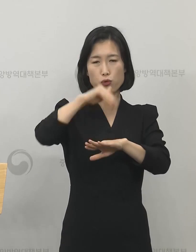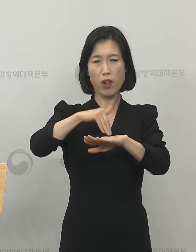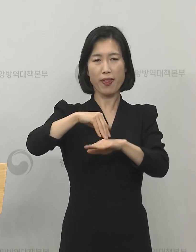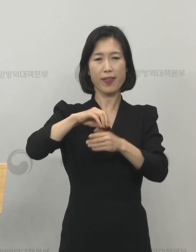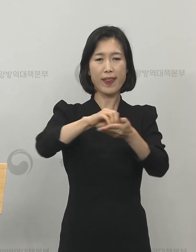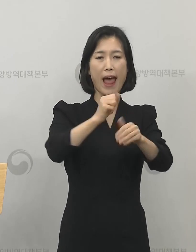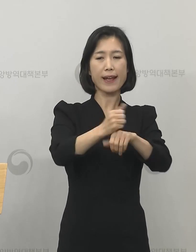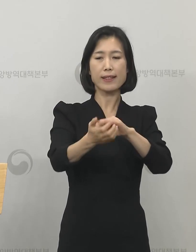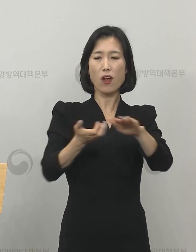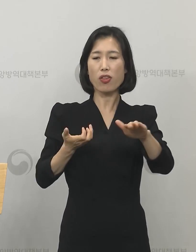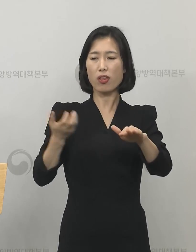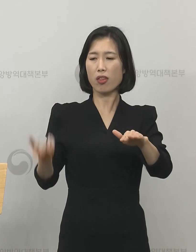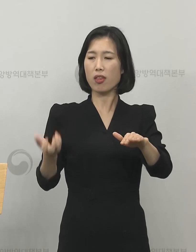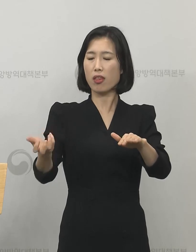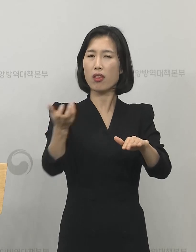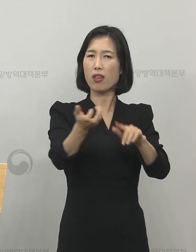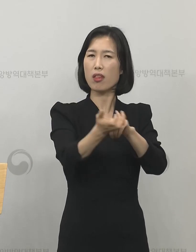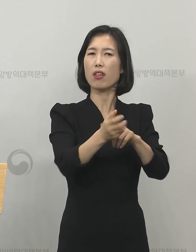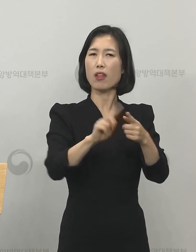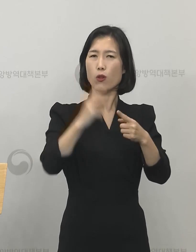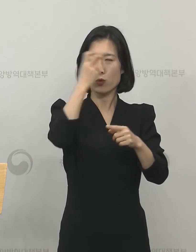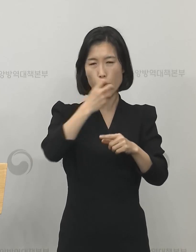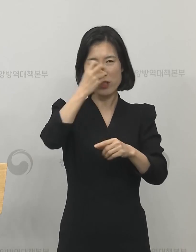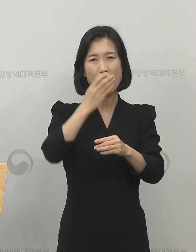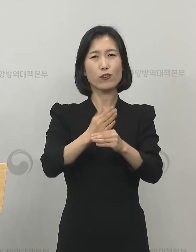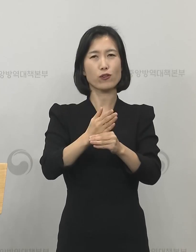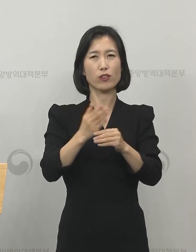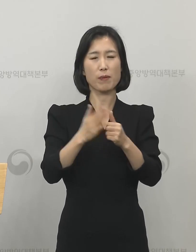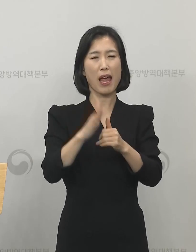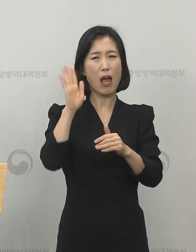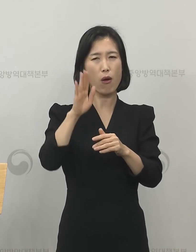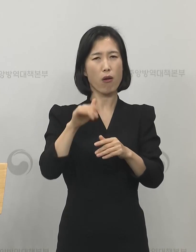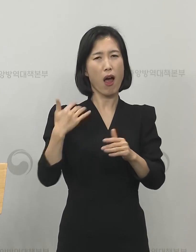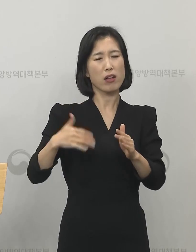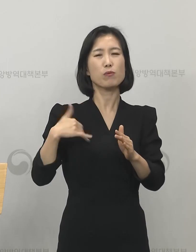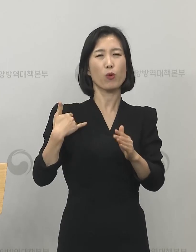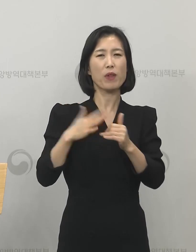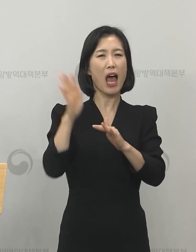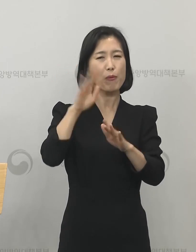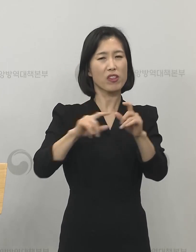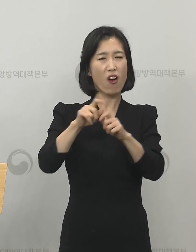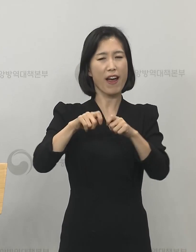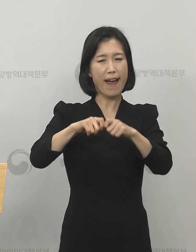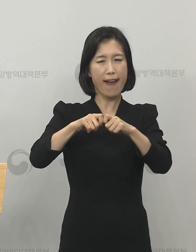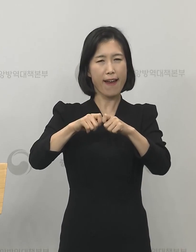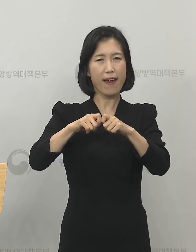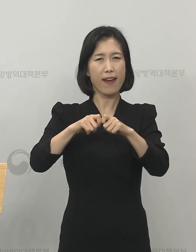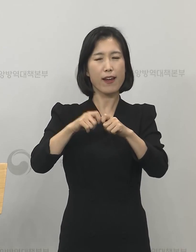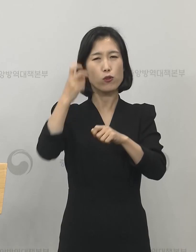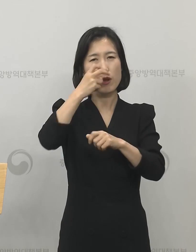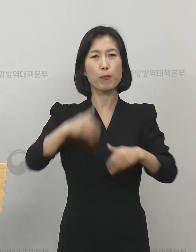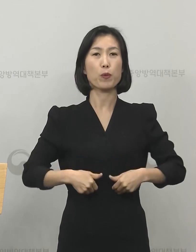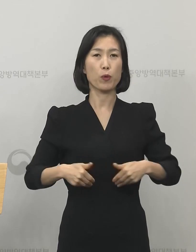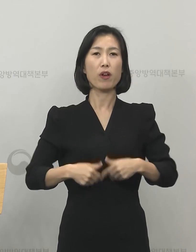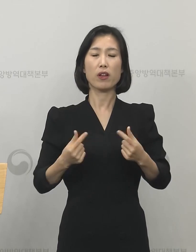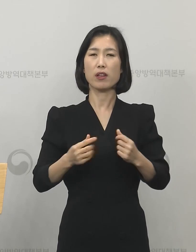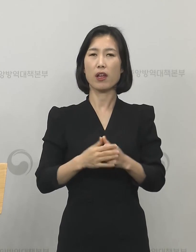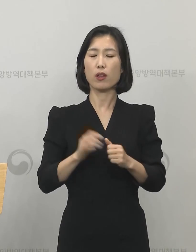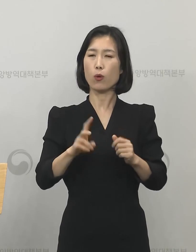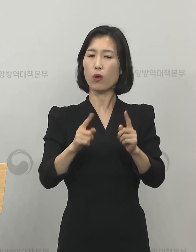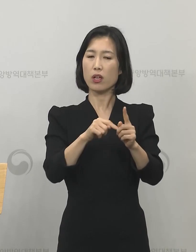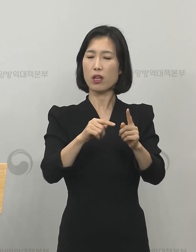진행 중에 있어서 감염 경로에 대해서는 좀 더 정밀한 역학조사를 진행하고 있고 또